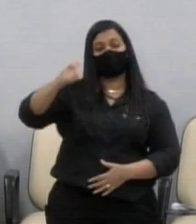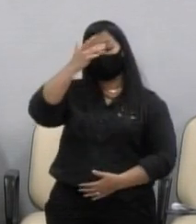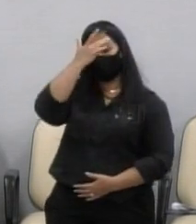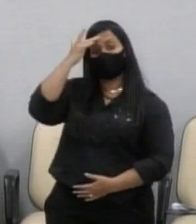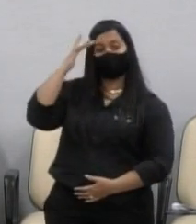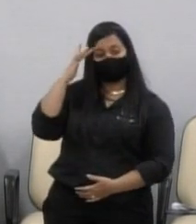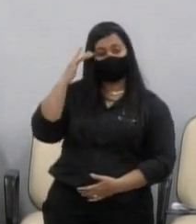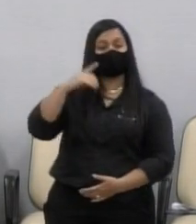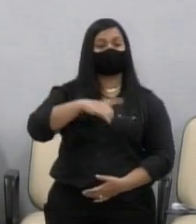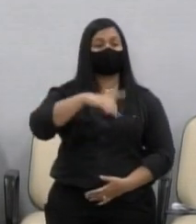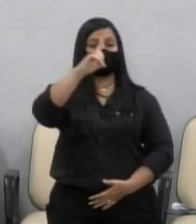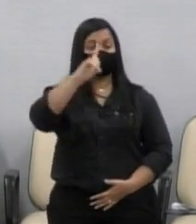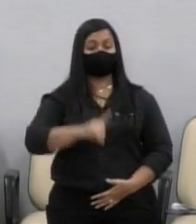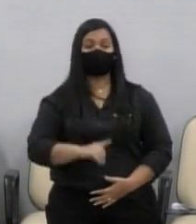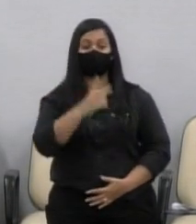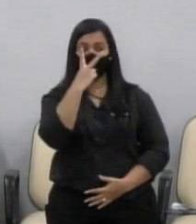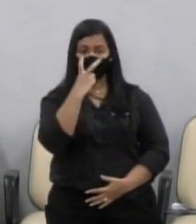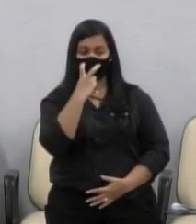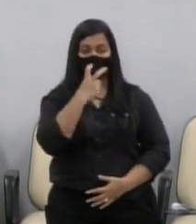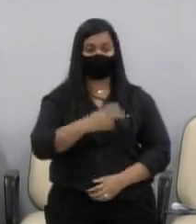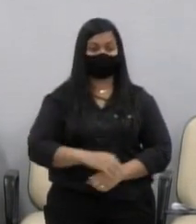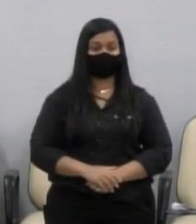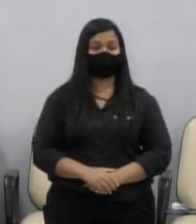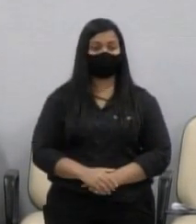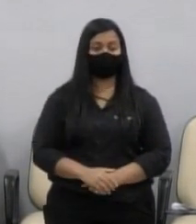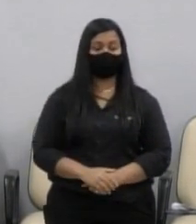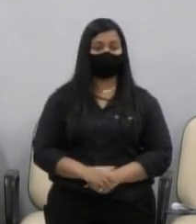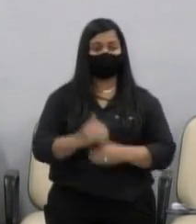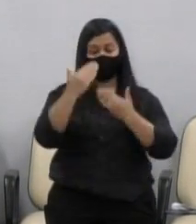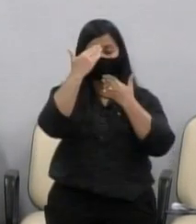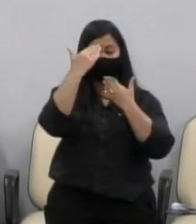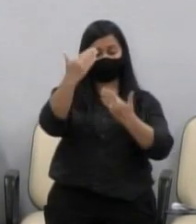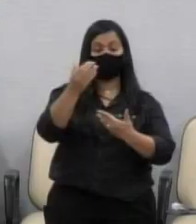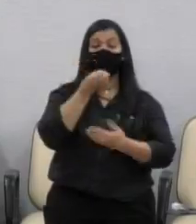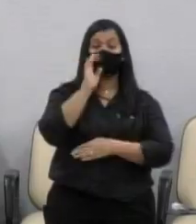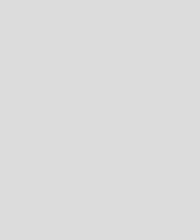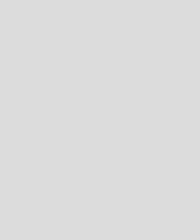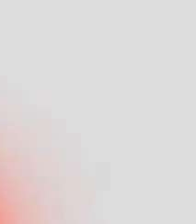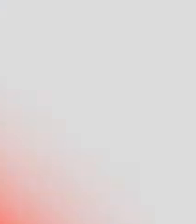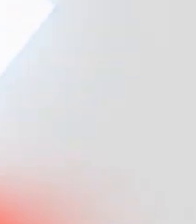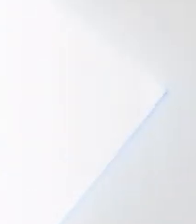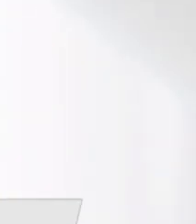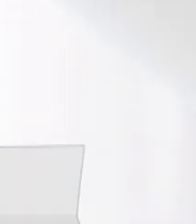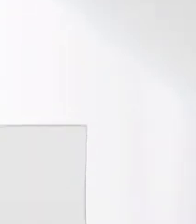portadoras de deficiência visual. Obrigado, uma boa tarde a todos.